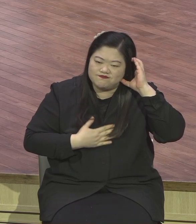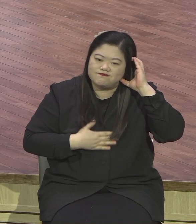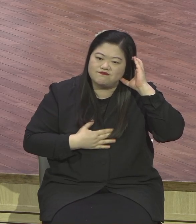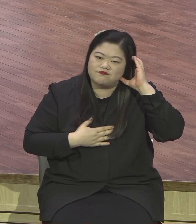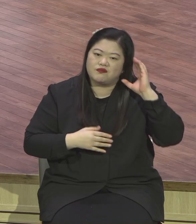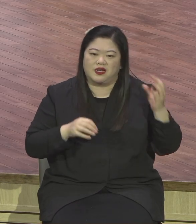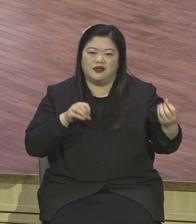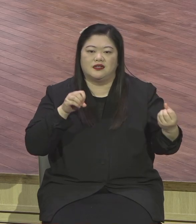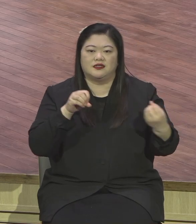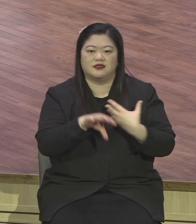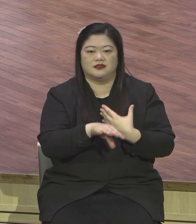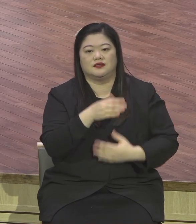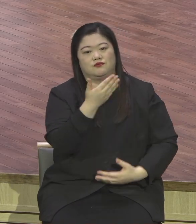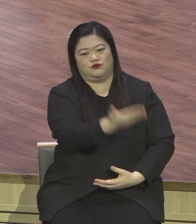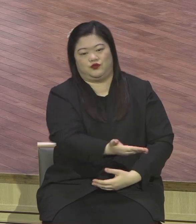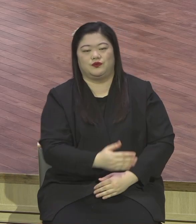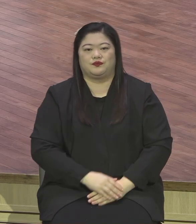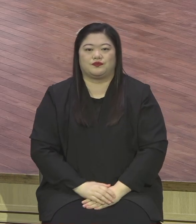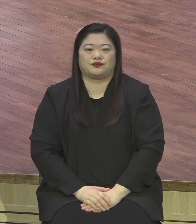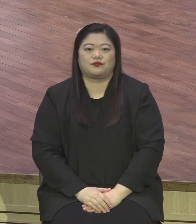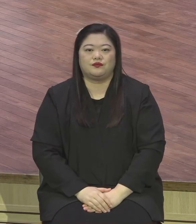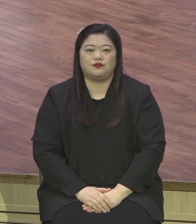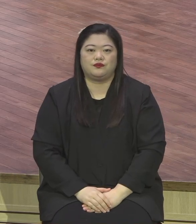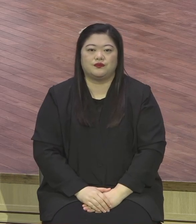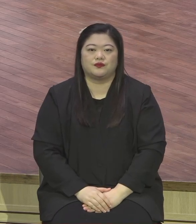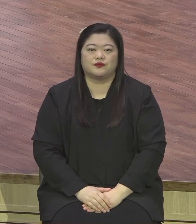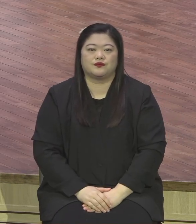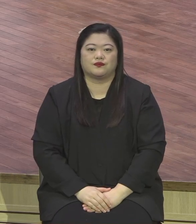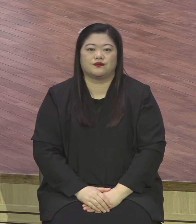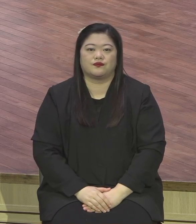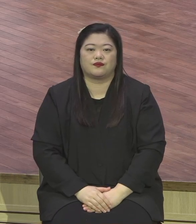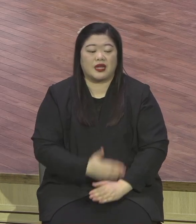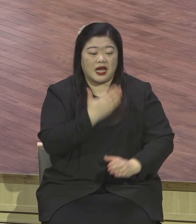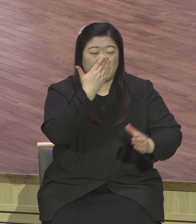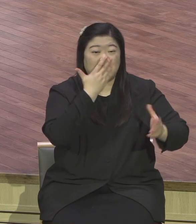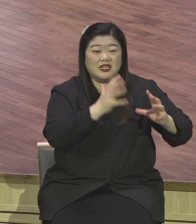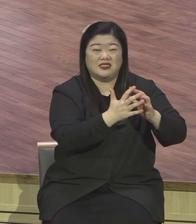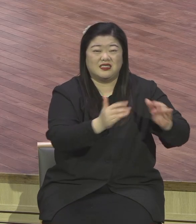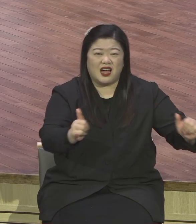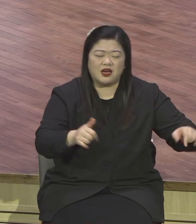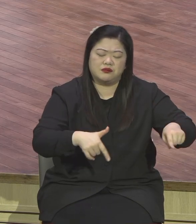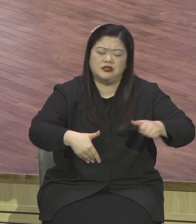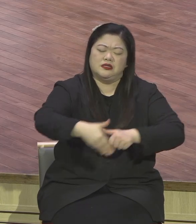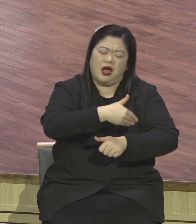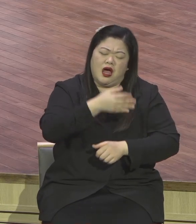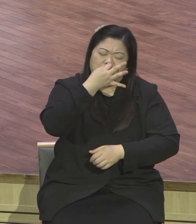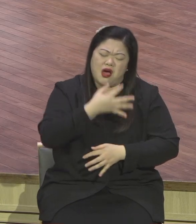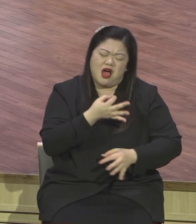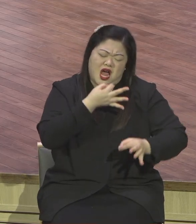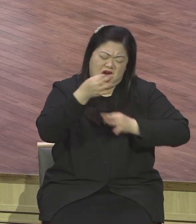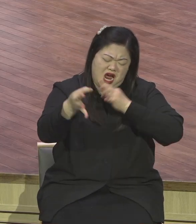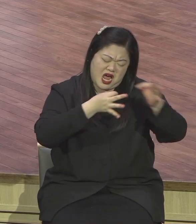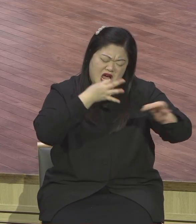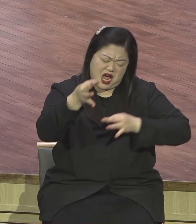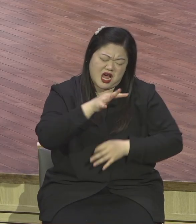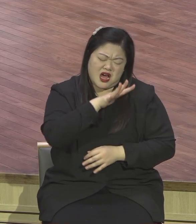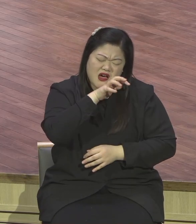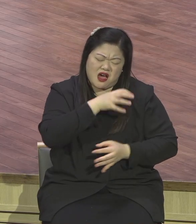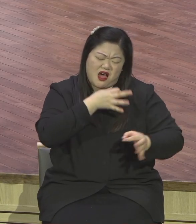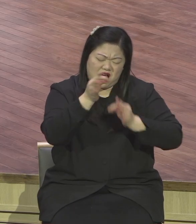하나님께서 이스라엘의 간절한 부르짖음에 응답하시고 침무셨던 무거운 짐을 다 벗게 해 주셨다.